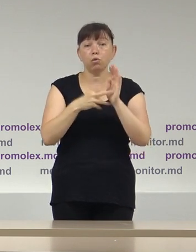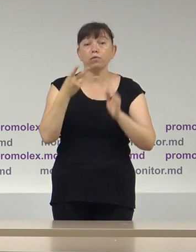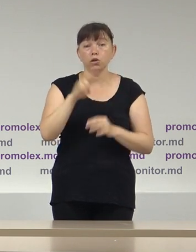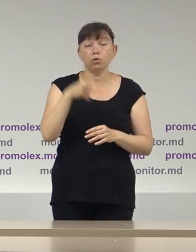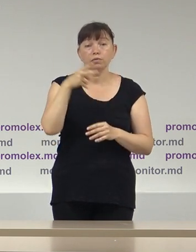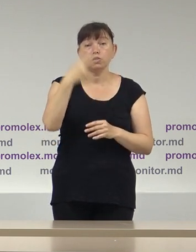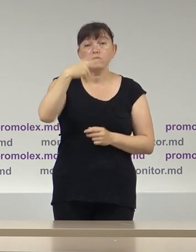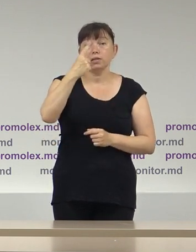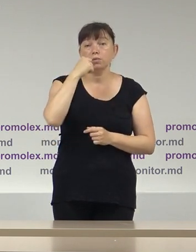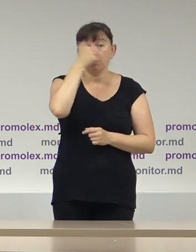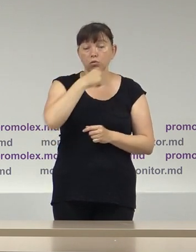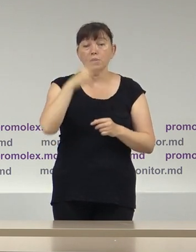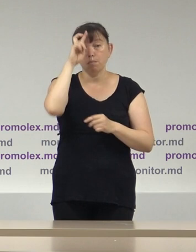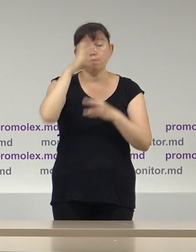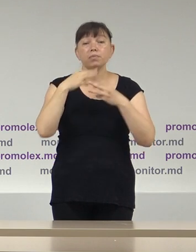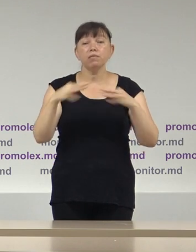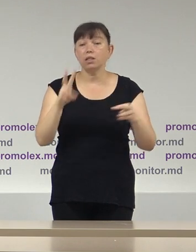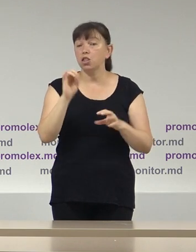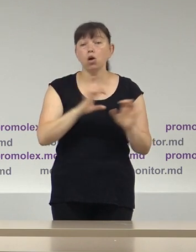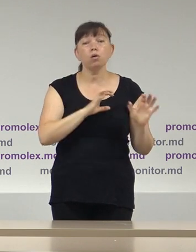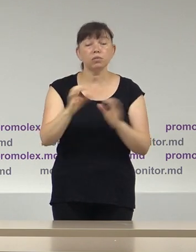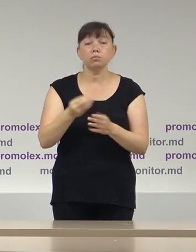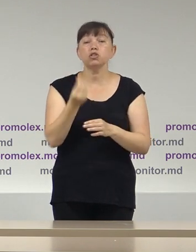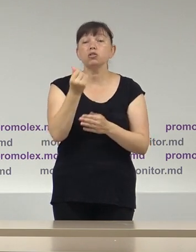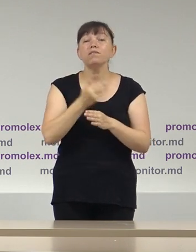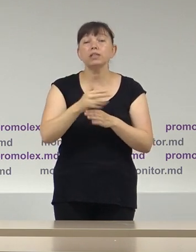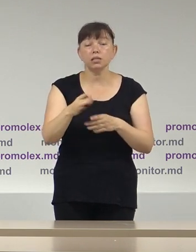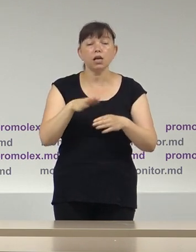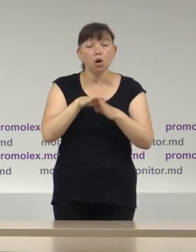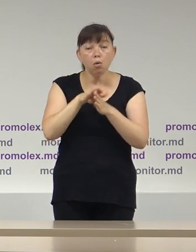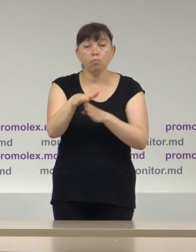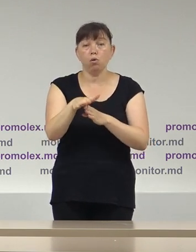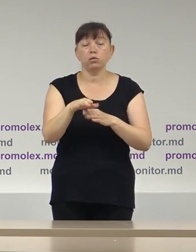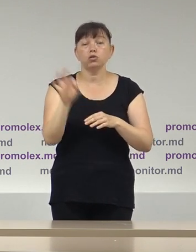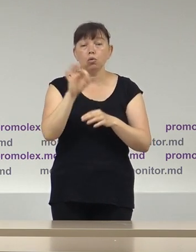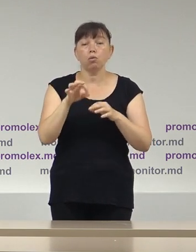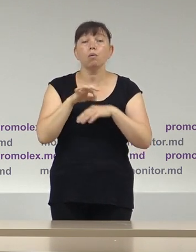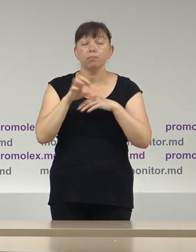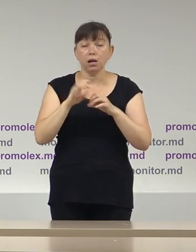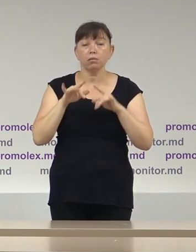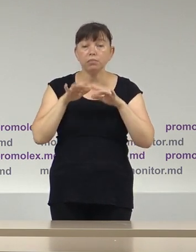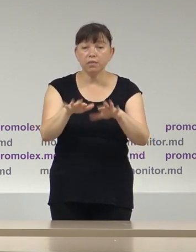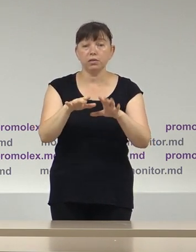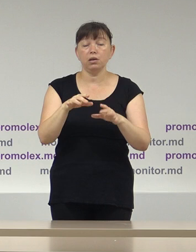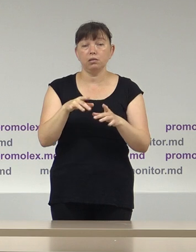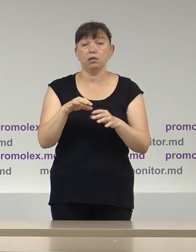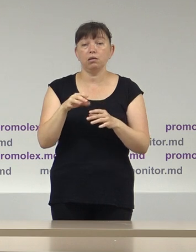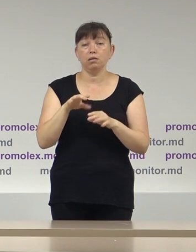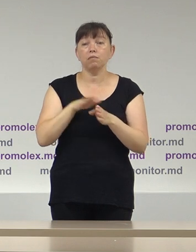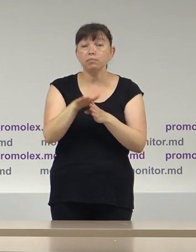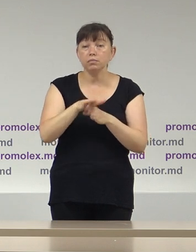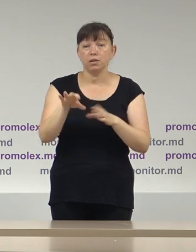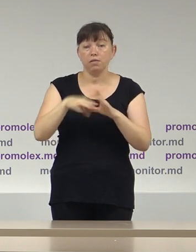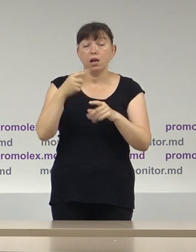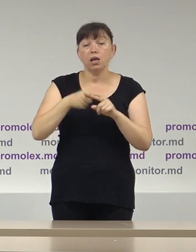2021 Guvernul nu a asigurat finanțare de plină a organizării și desășurării alegerilor. Acest fapt poate